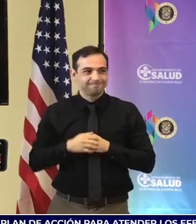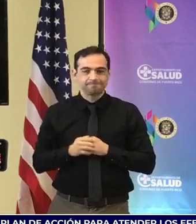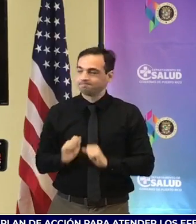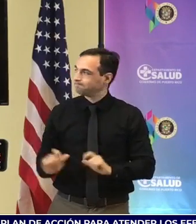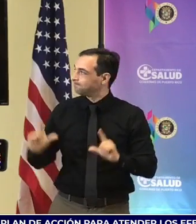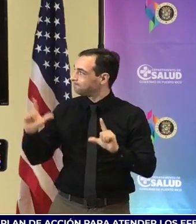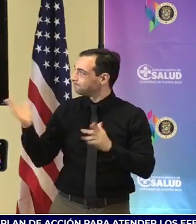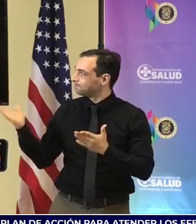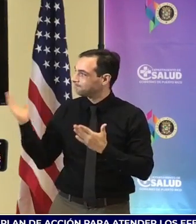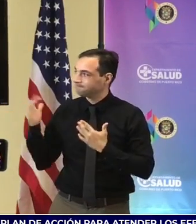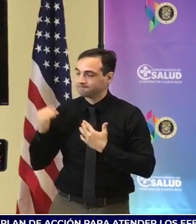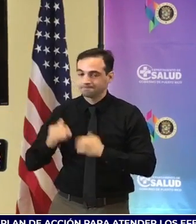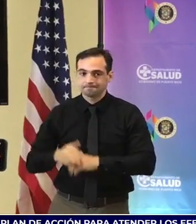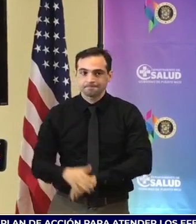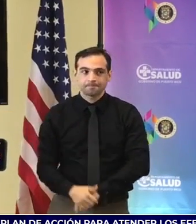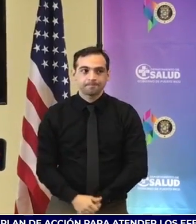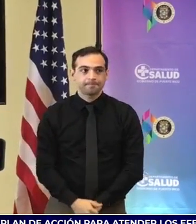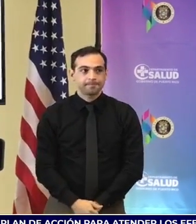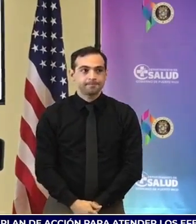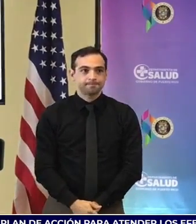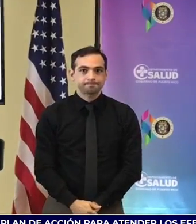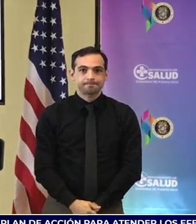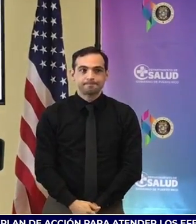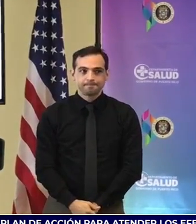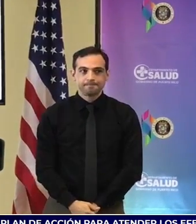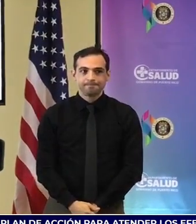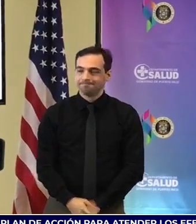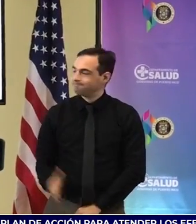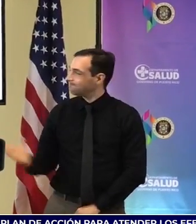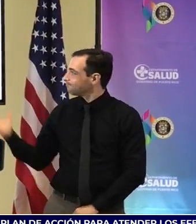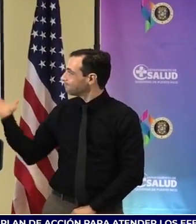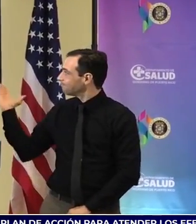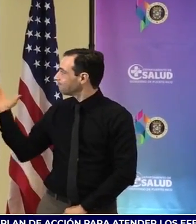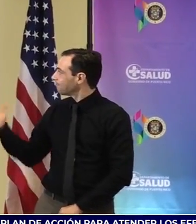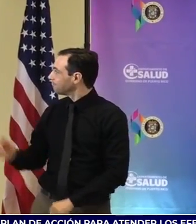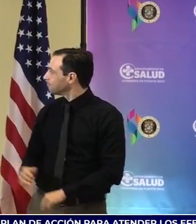Ahí, Perín. Todo paciente, aquí estamos el video.